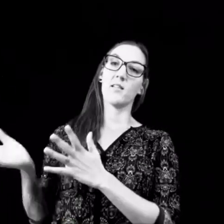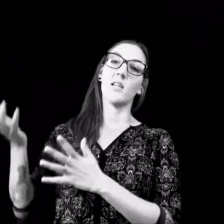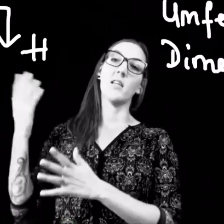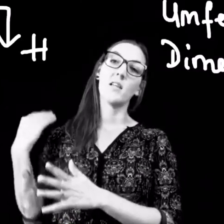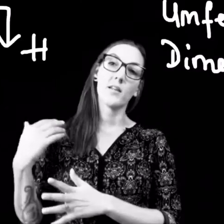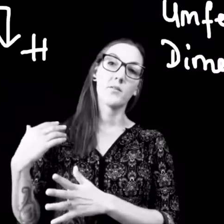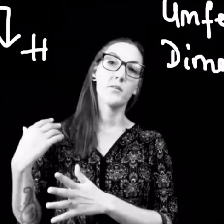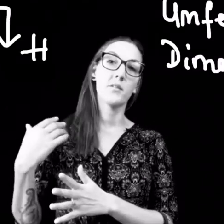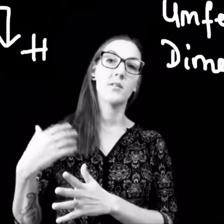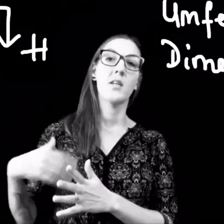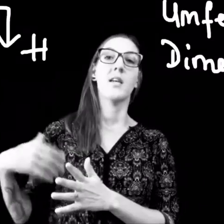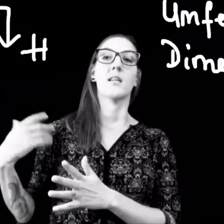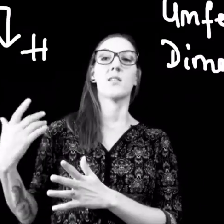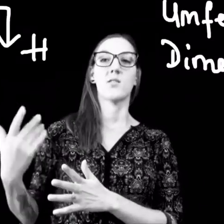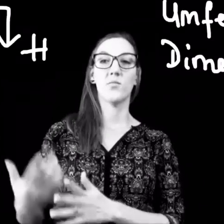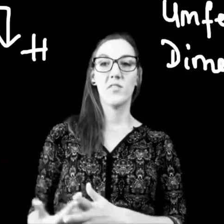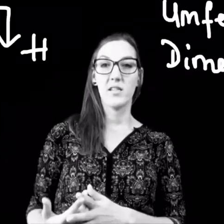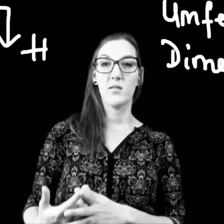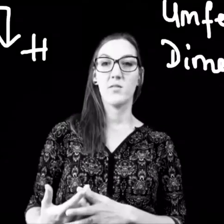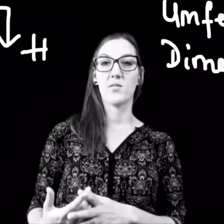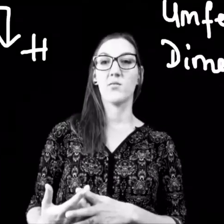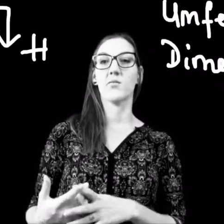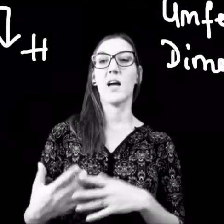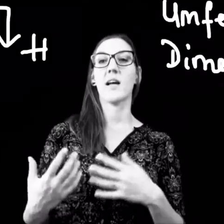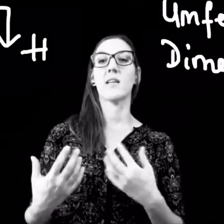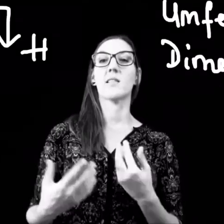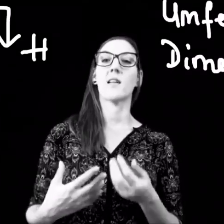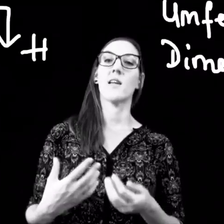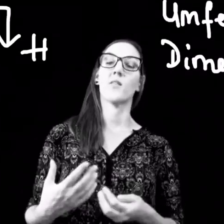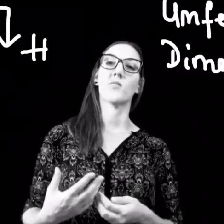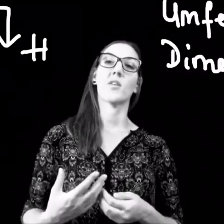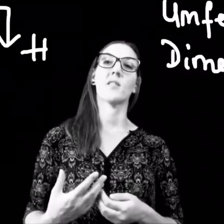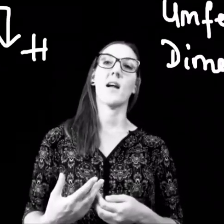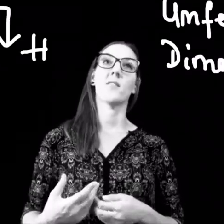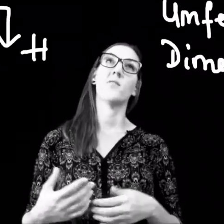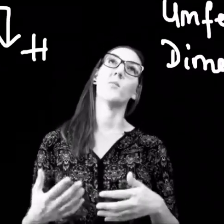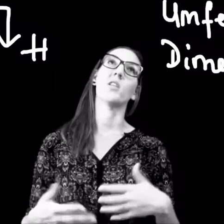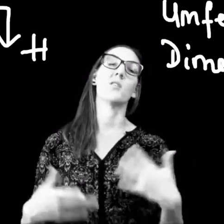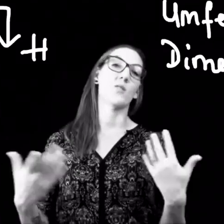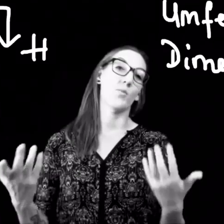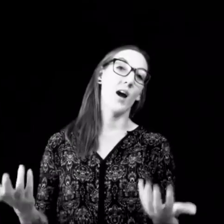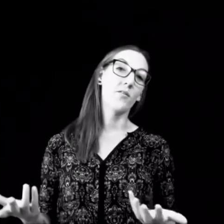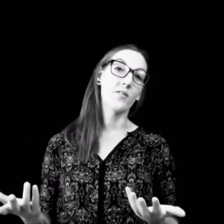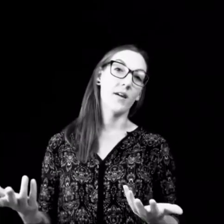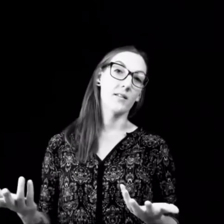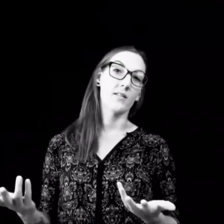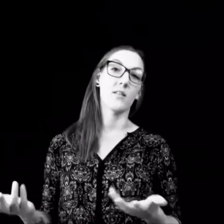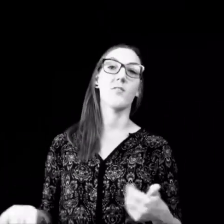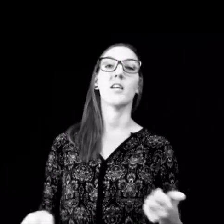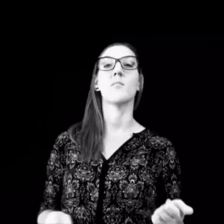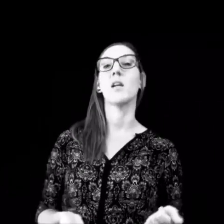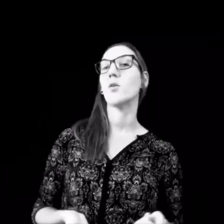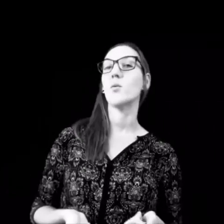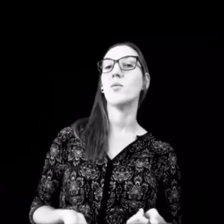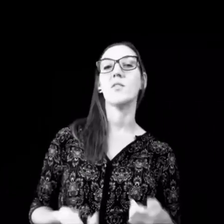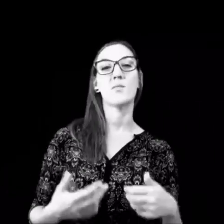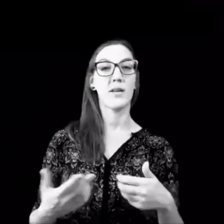die Hintergründe, das ist die Umwelt-Dimension. Da geht es dann eher um solche Sachen, wie bin ich zum Beispiel aufgewachsen, in welchem Milieu, wie ist meine